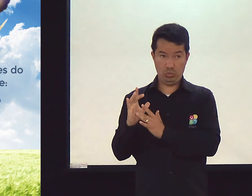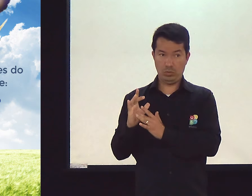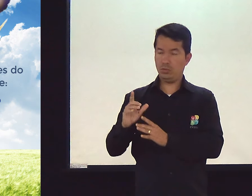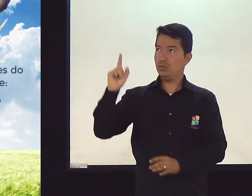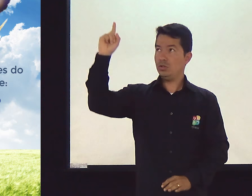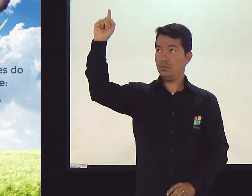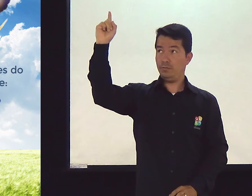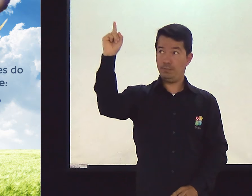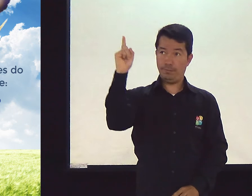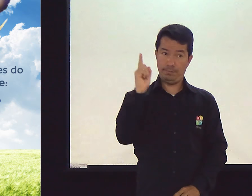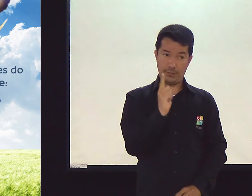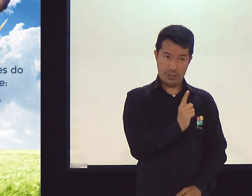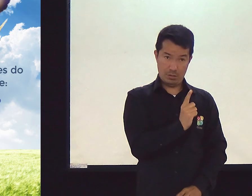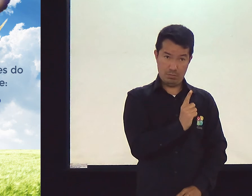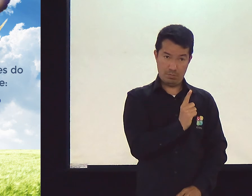que Jesus voltará.